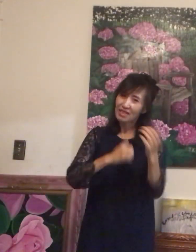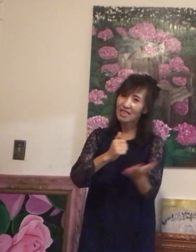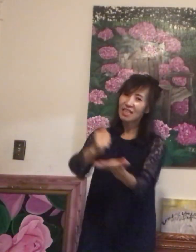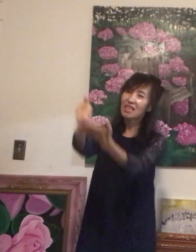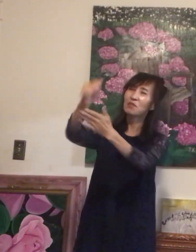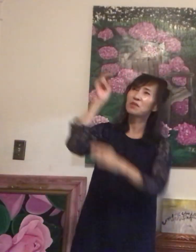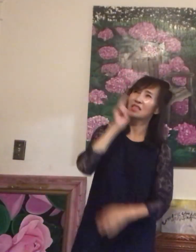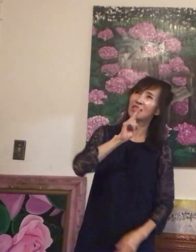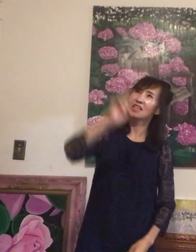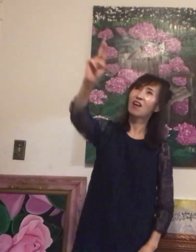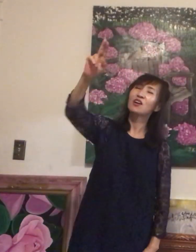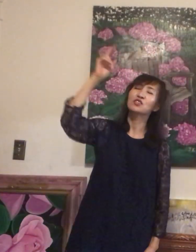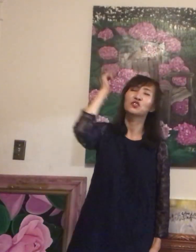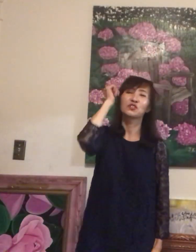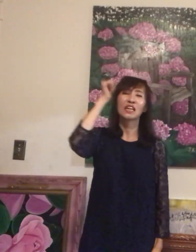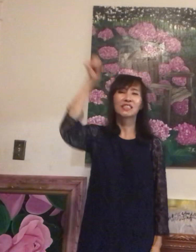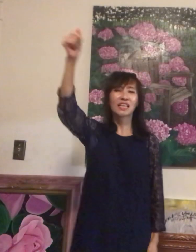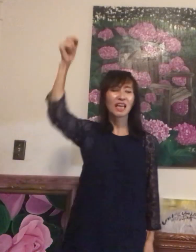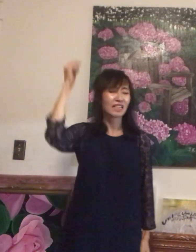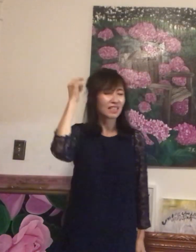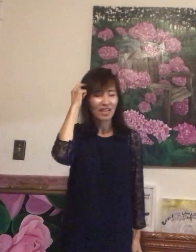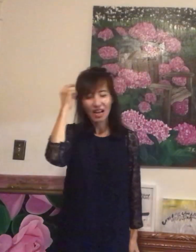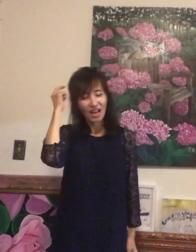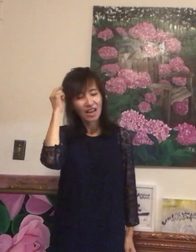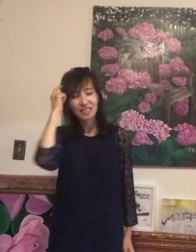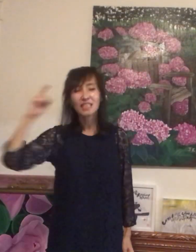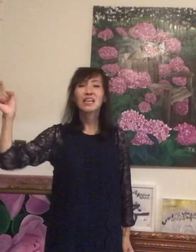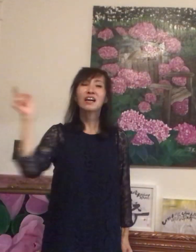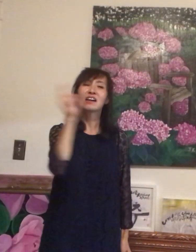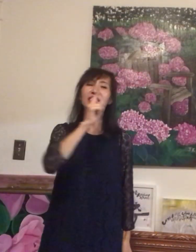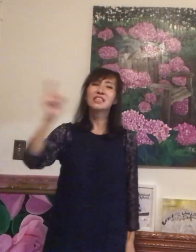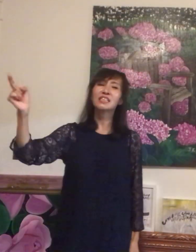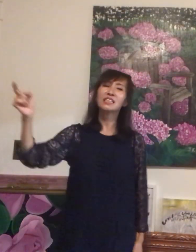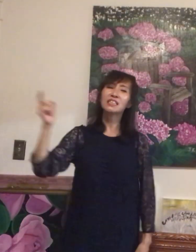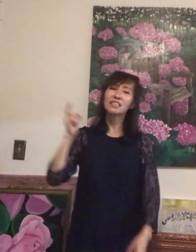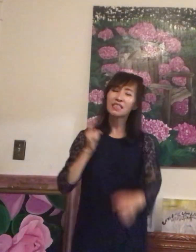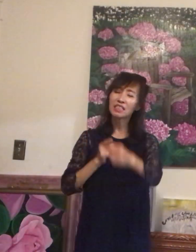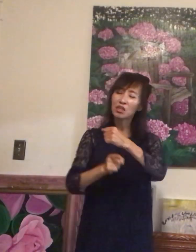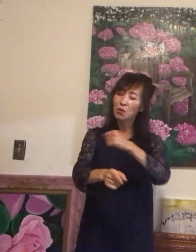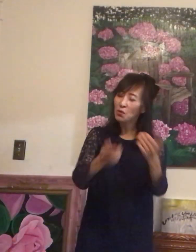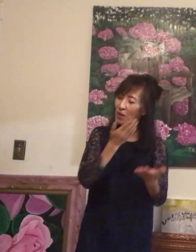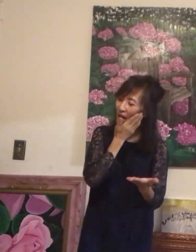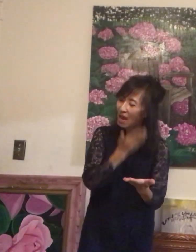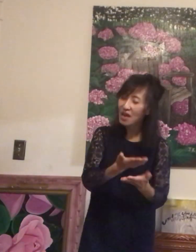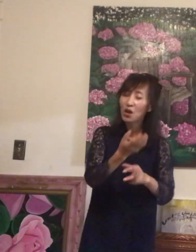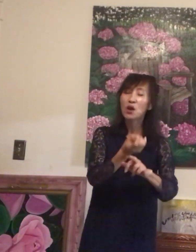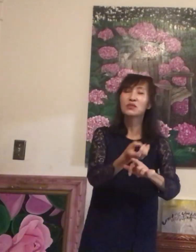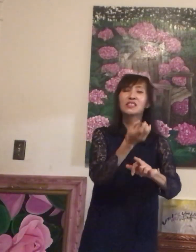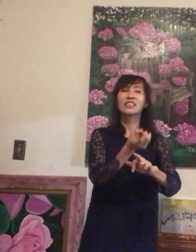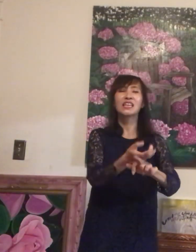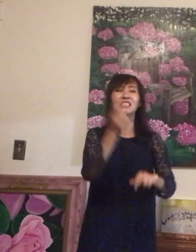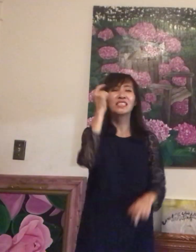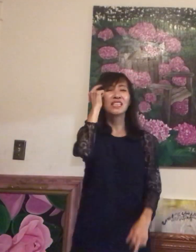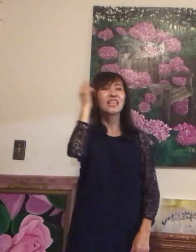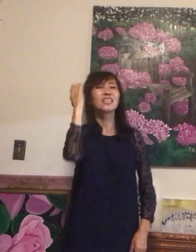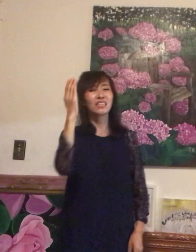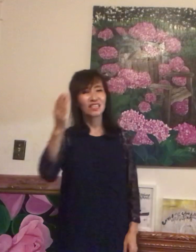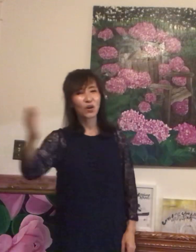하느님이여 주의 세상이 어찌 그리 보배로우신지요